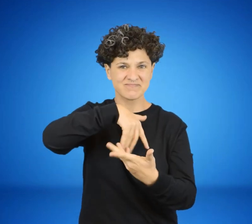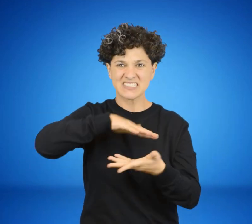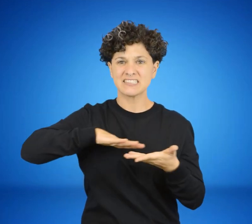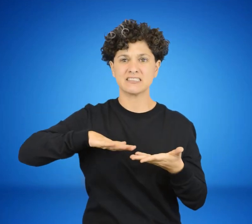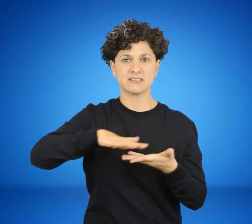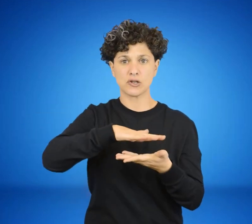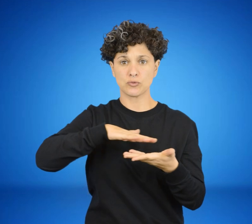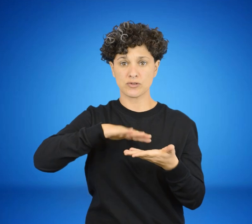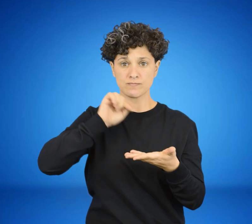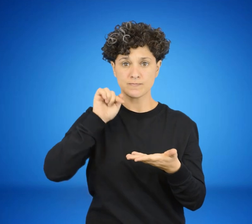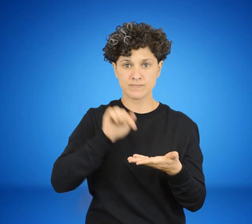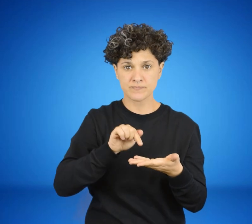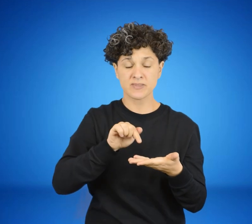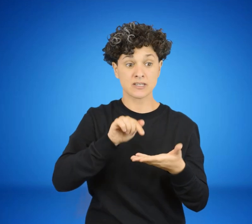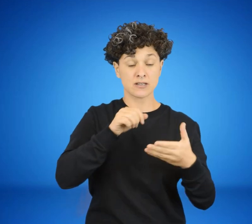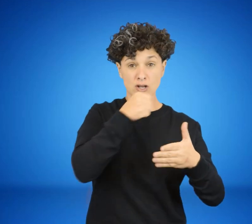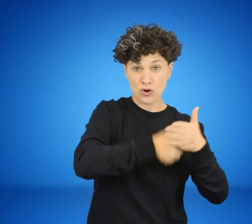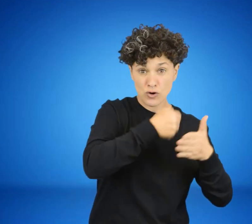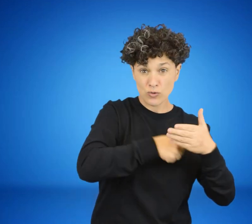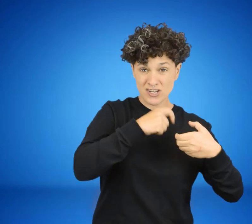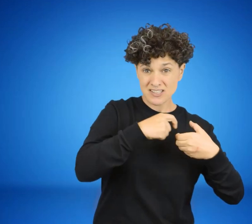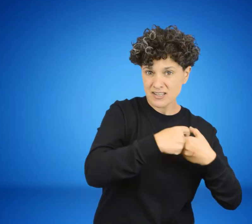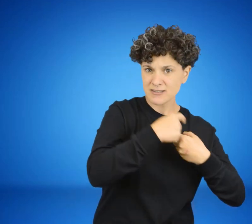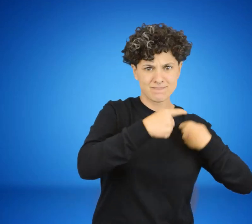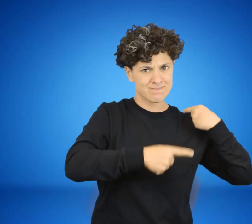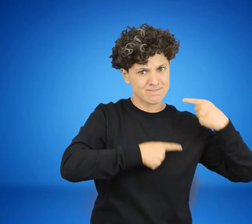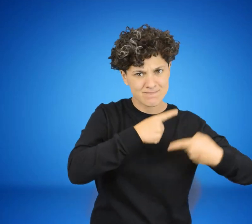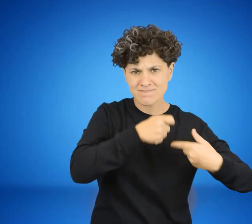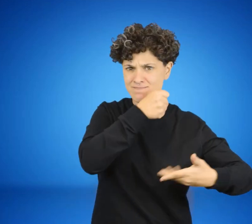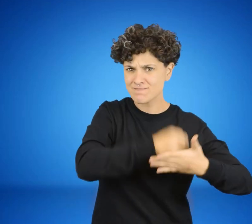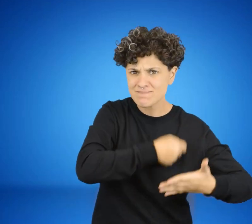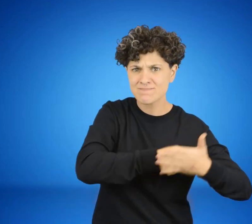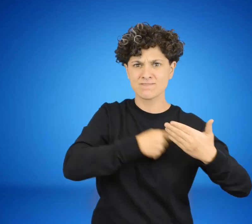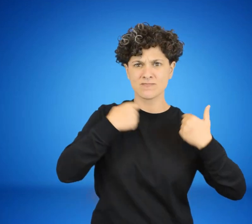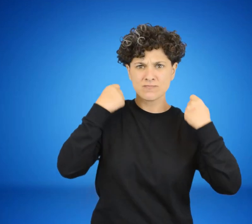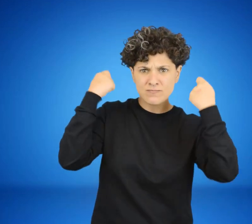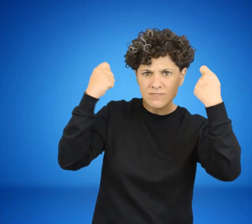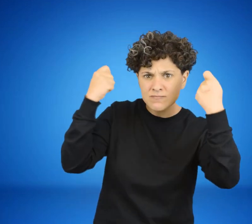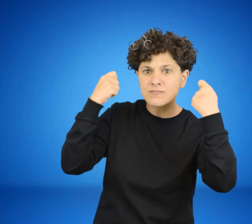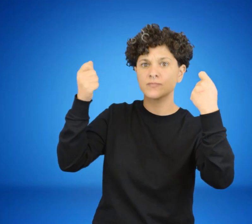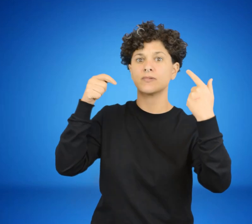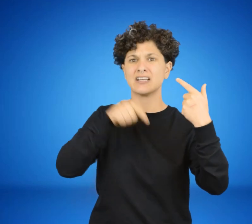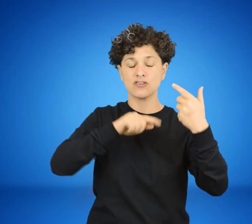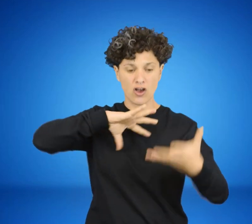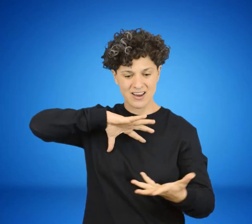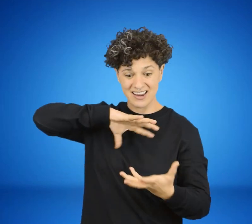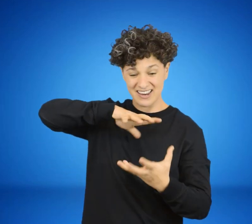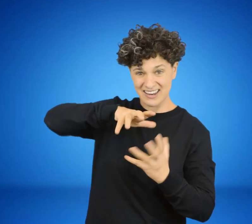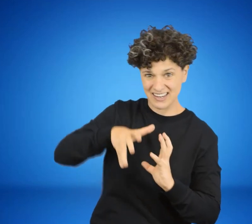escenario. El movimiento sindical continuó sus movilizaciones frente a una crisis